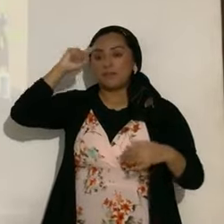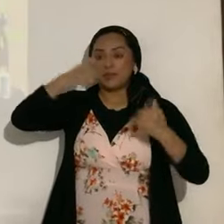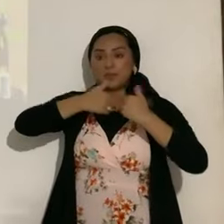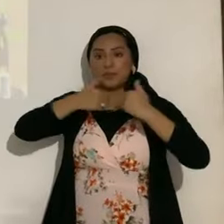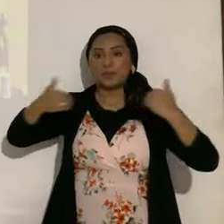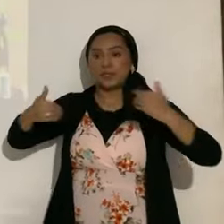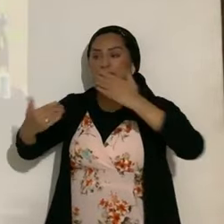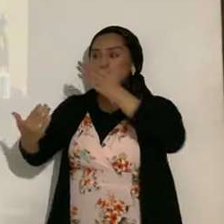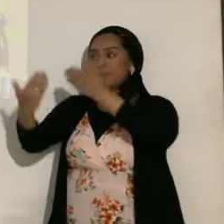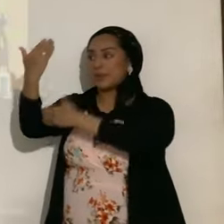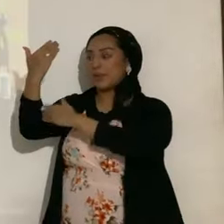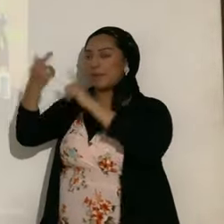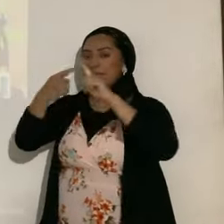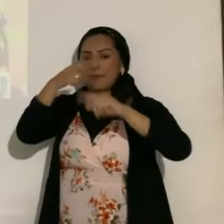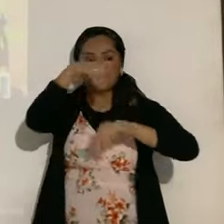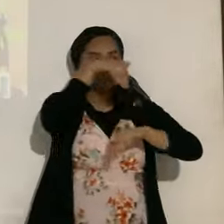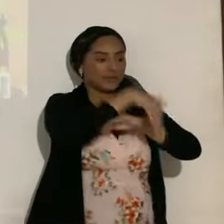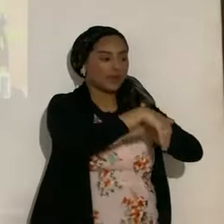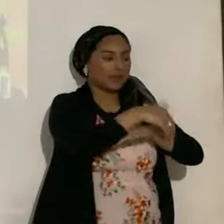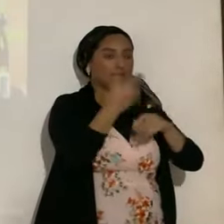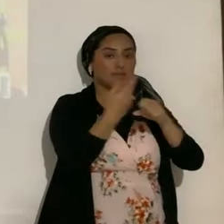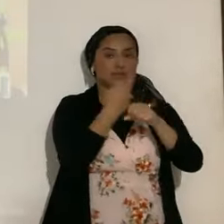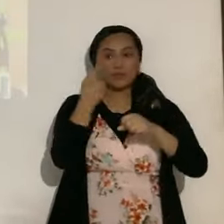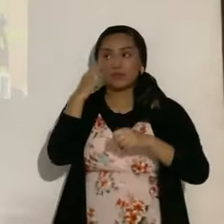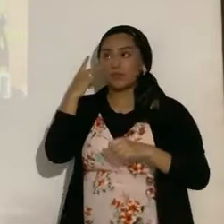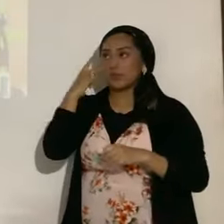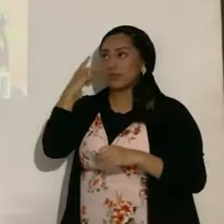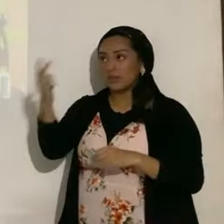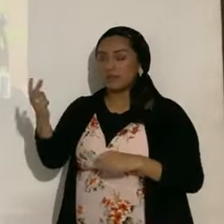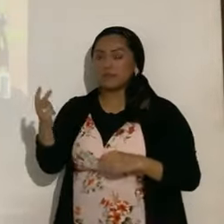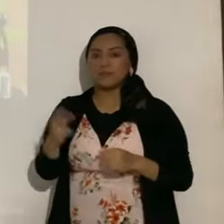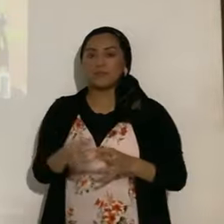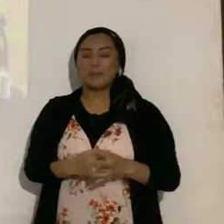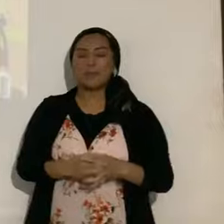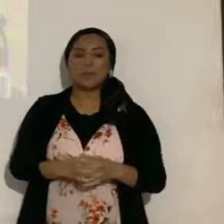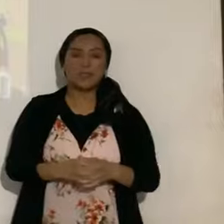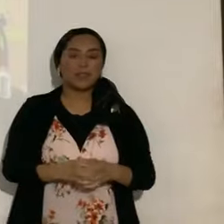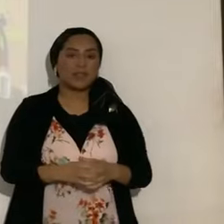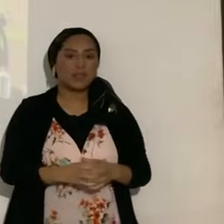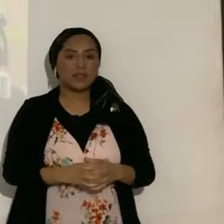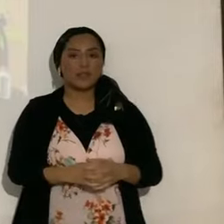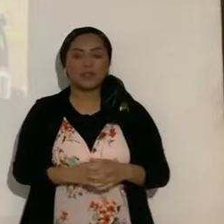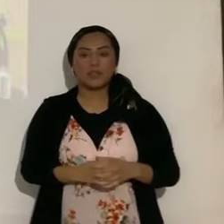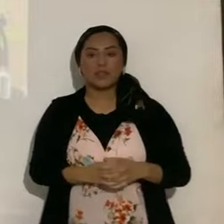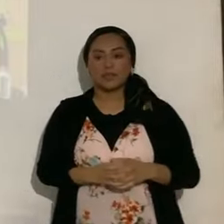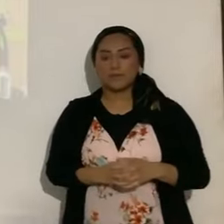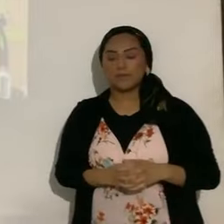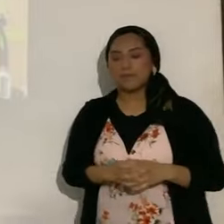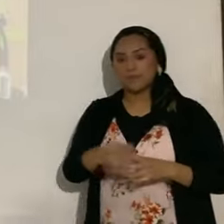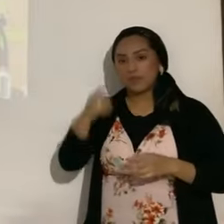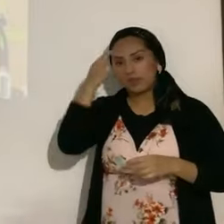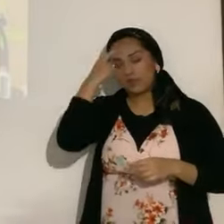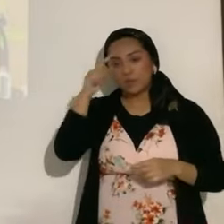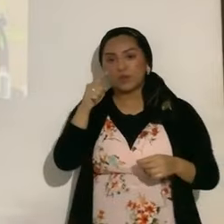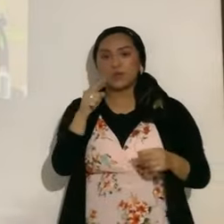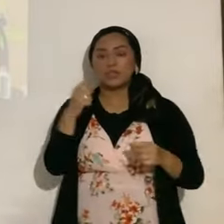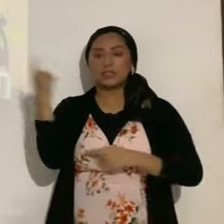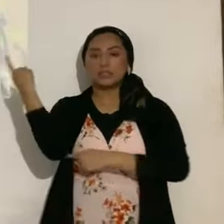de la noche y sirvan de señales, subrayen señales para los nuevecitos, para las estaciones, para días y